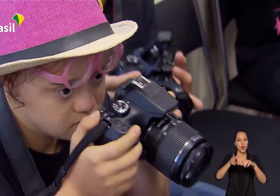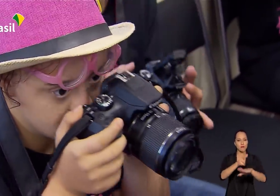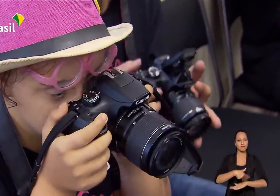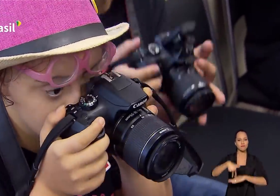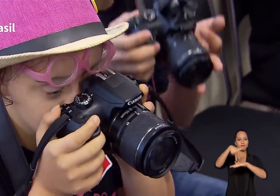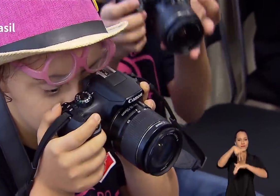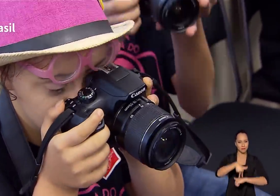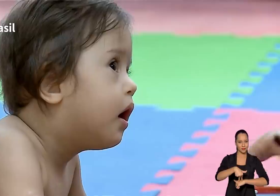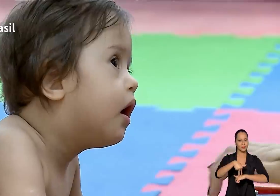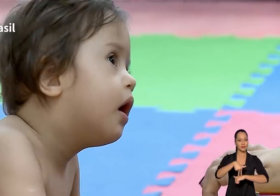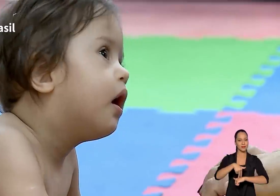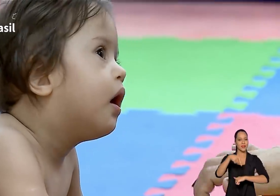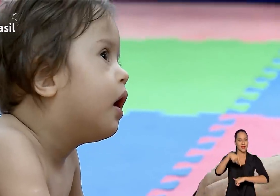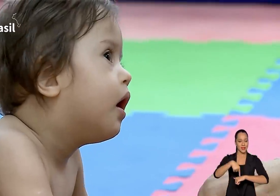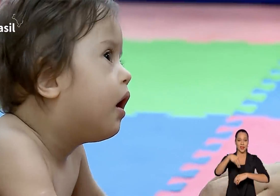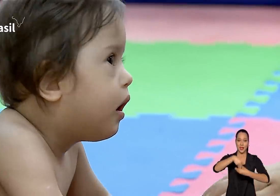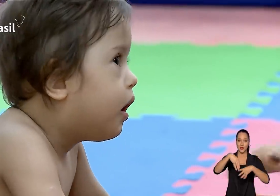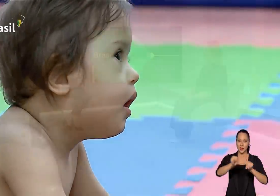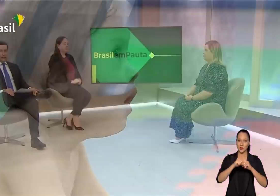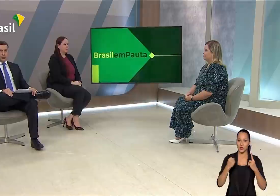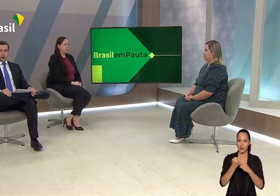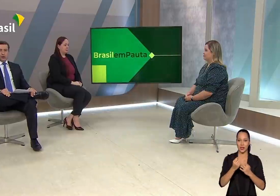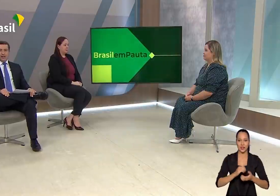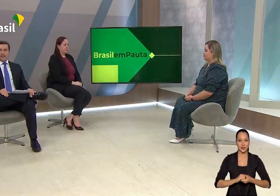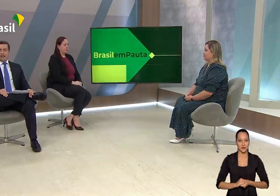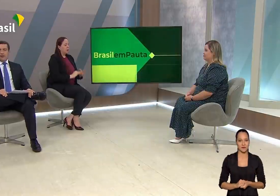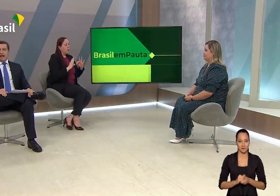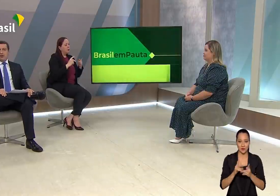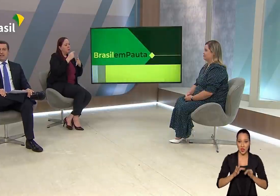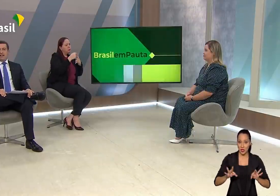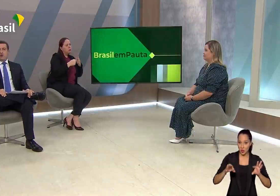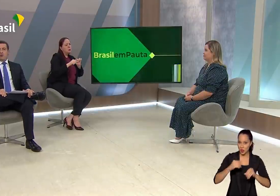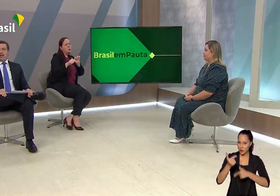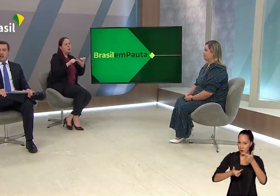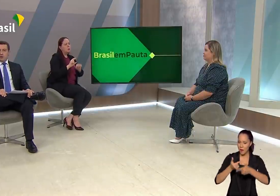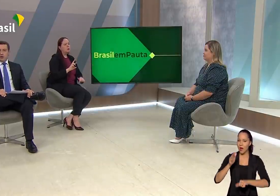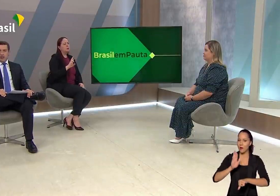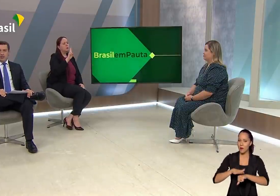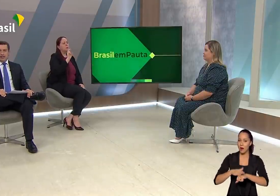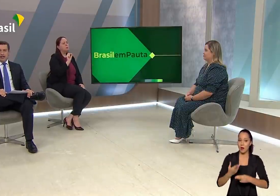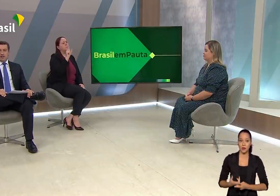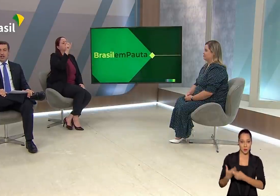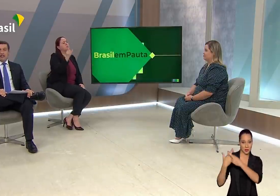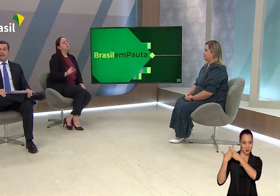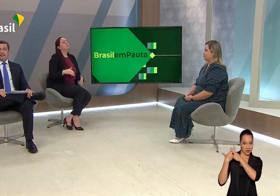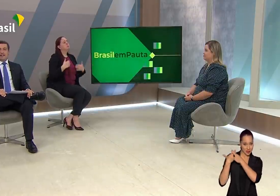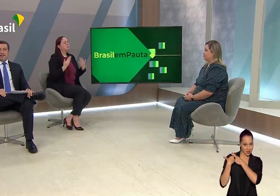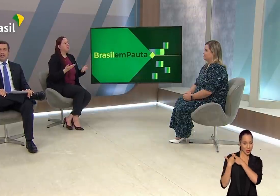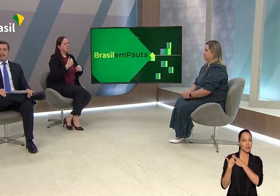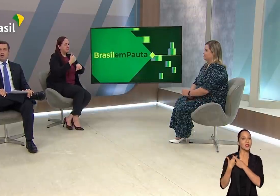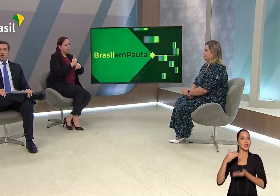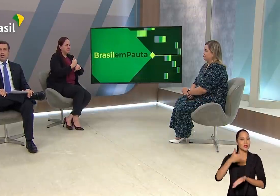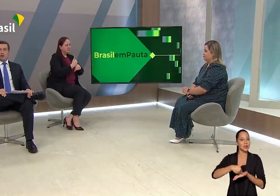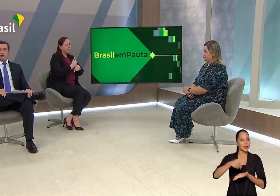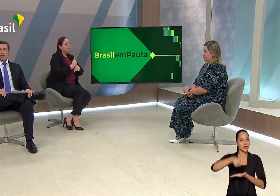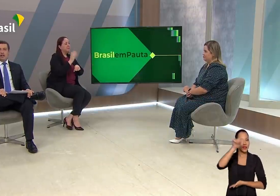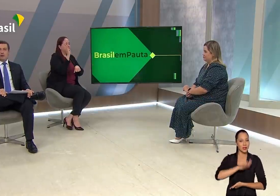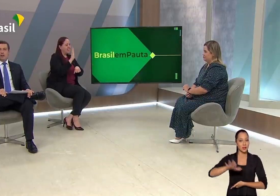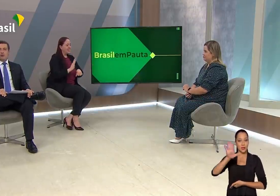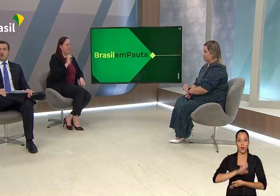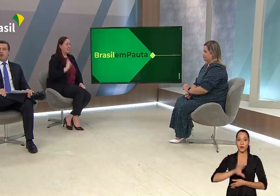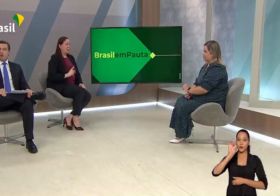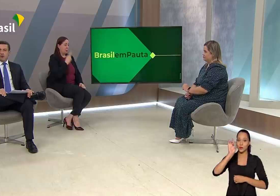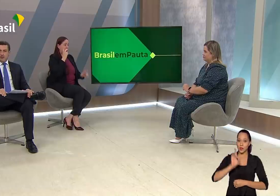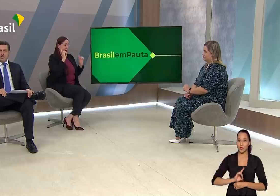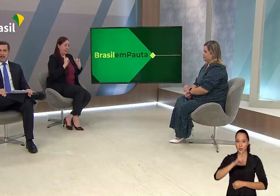de protagonismo na sociedade. Todo esse trabalho está sob a responsabilidade da Secretaria Nacional dos